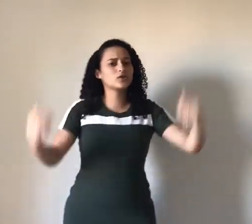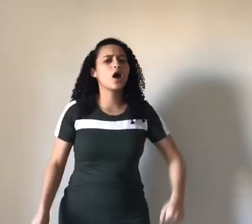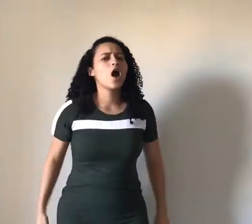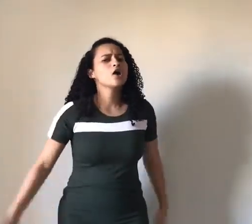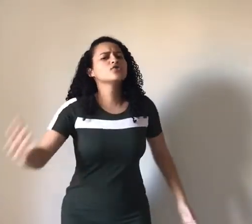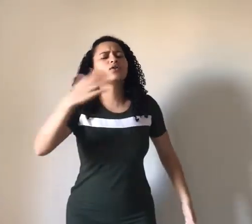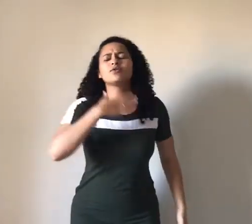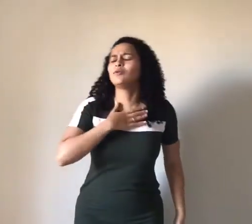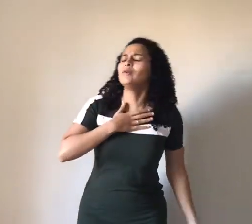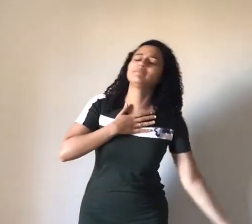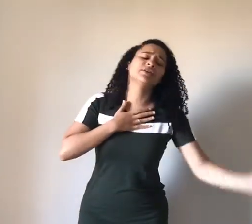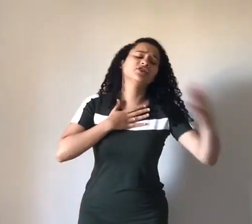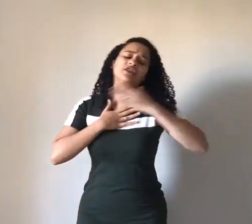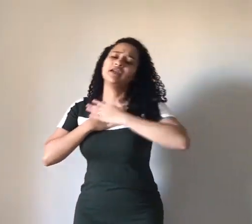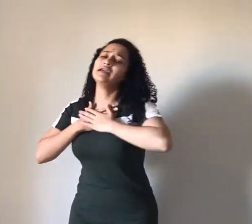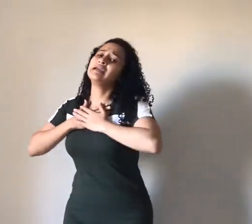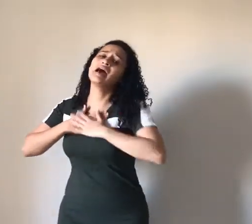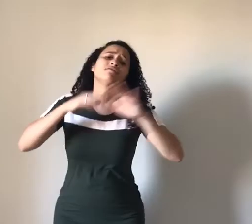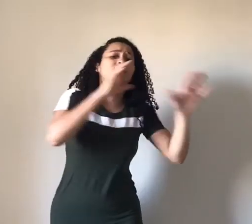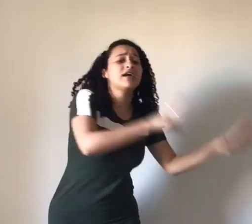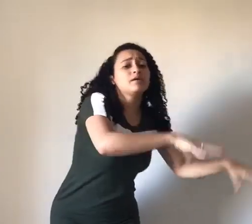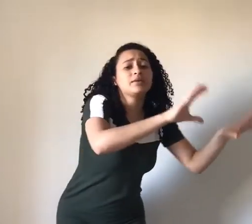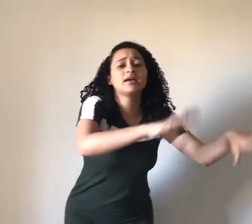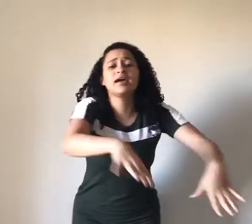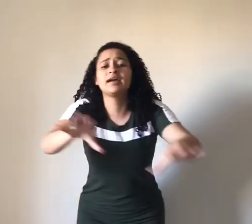Solta o cantinho Quero crescer